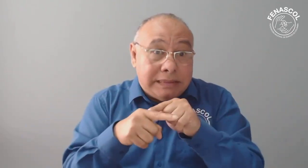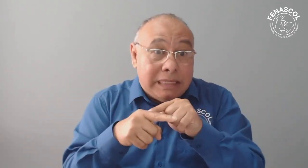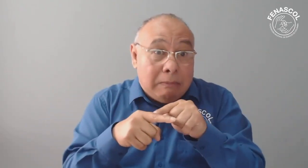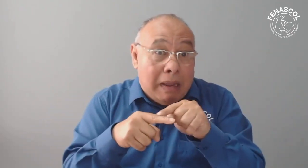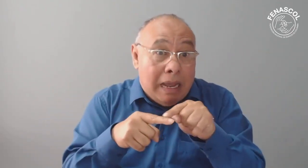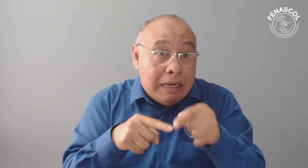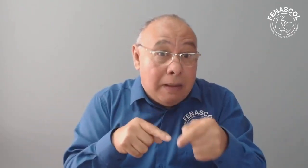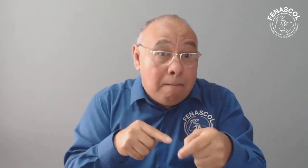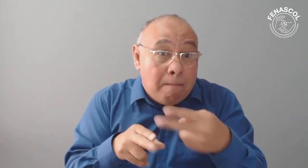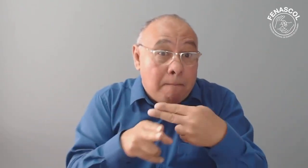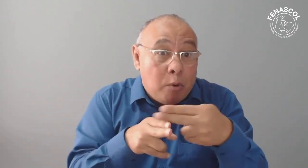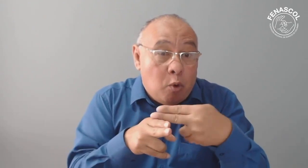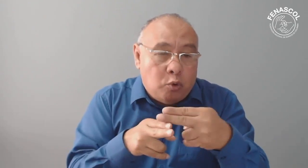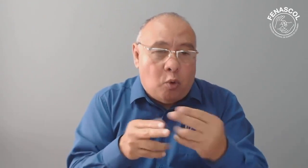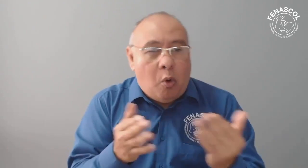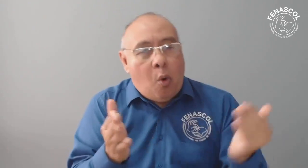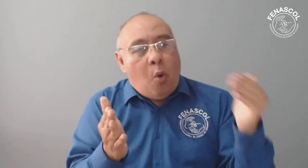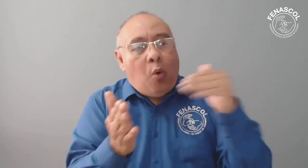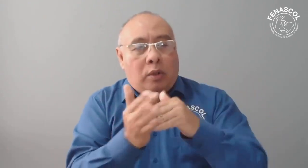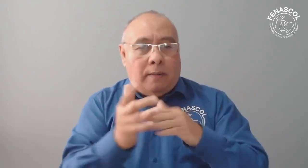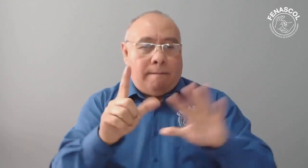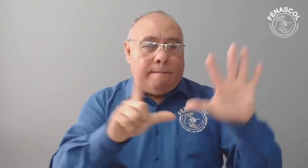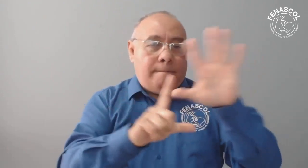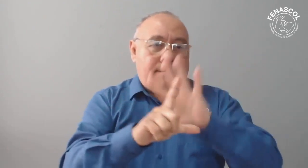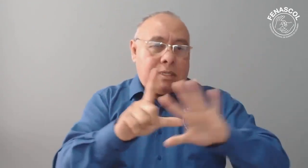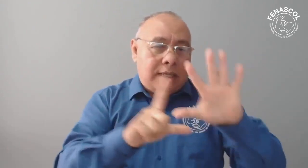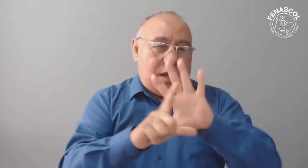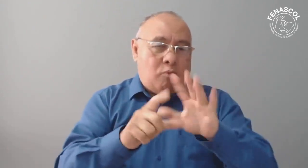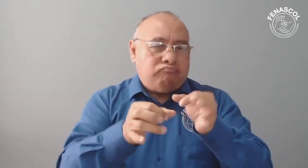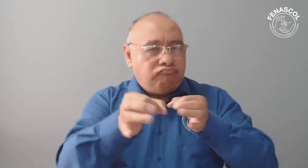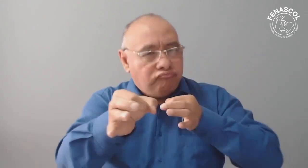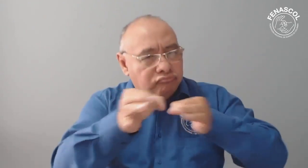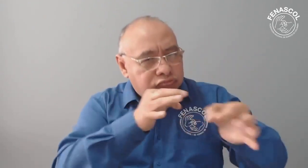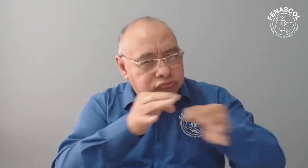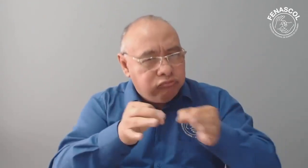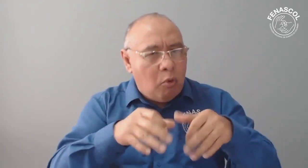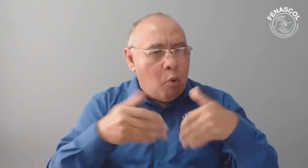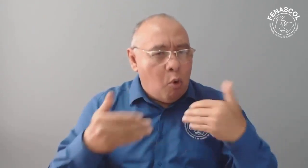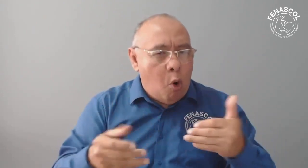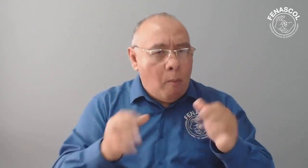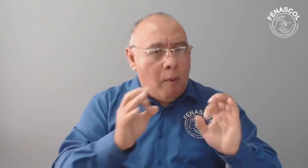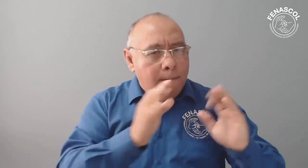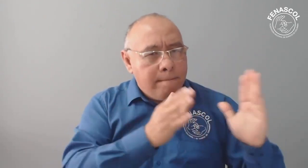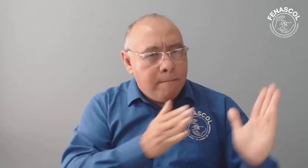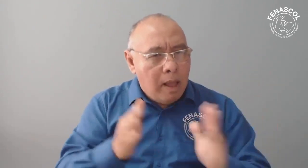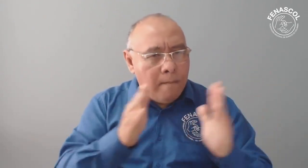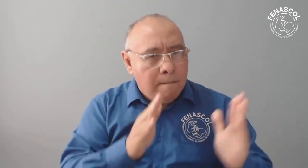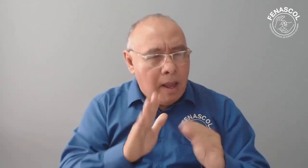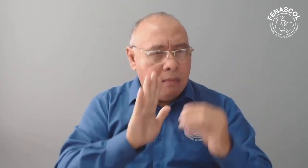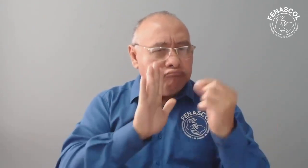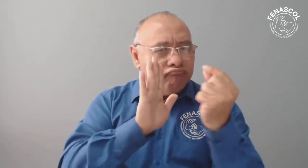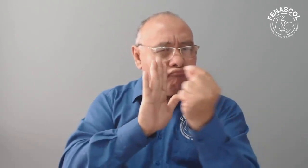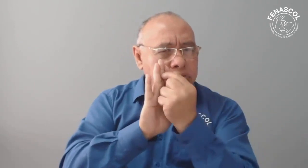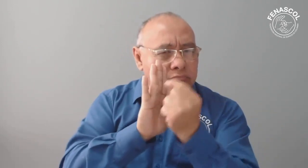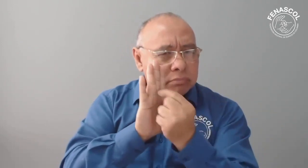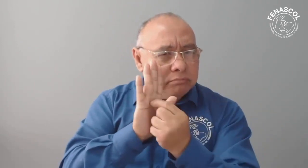de esta semana, divulgaremos otro video con más información sobre la planeación, los objetivos y la